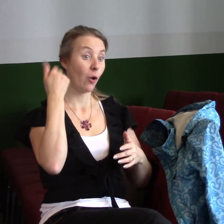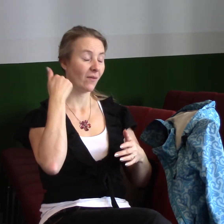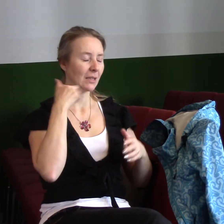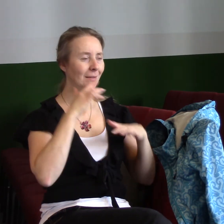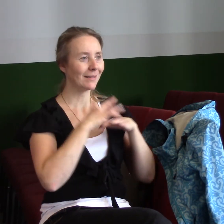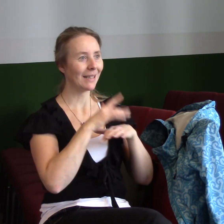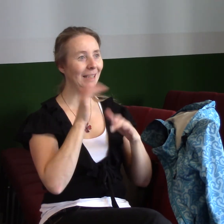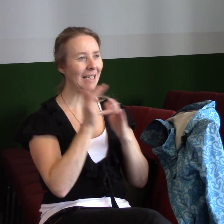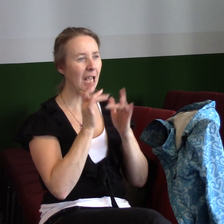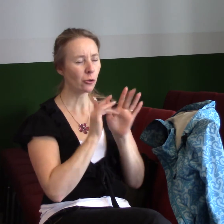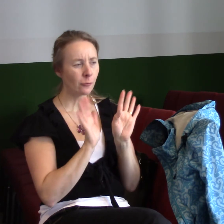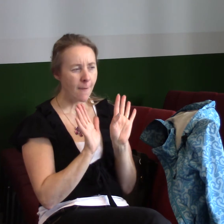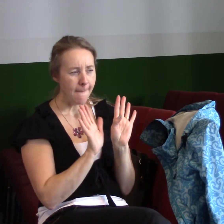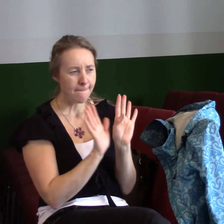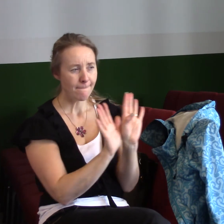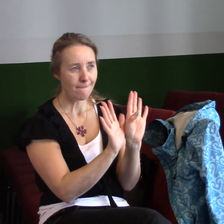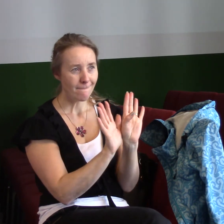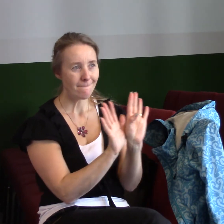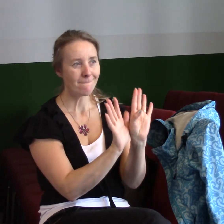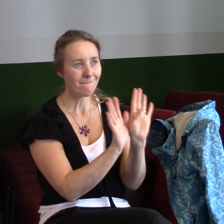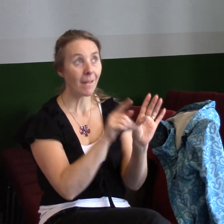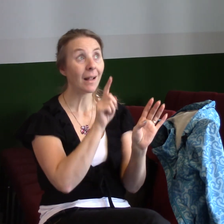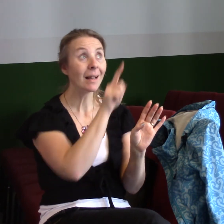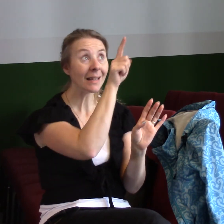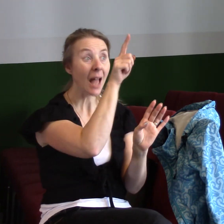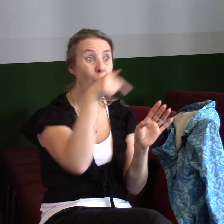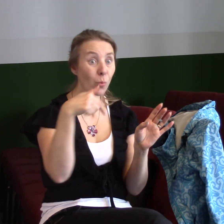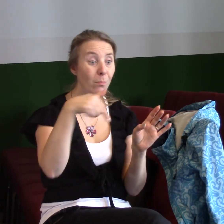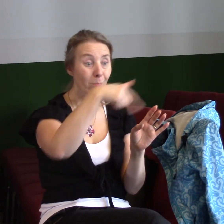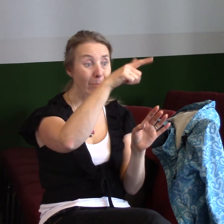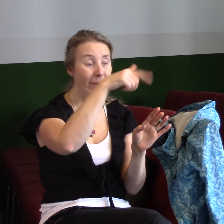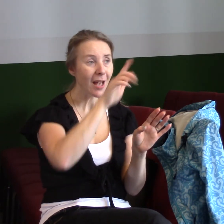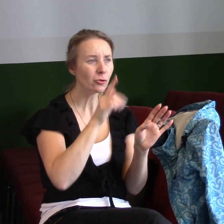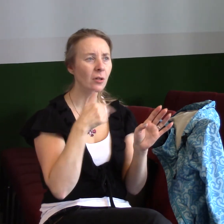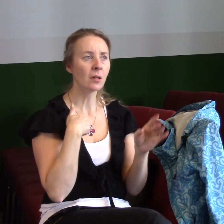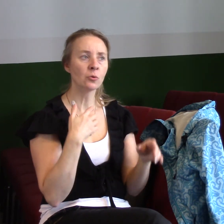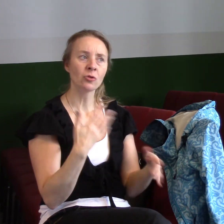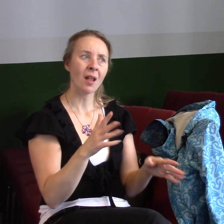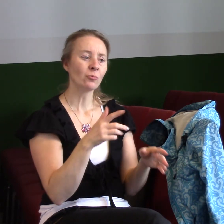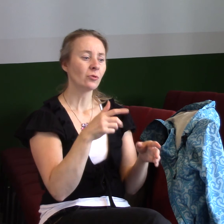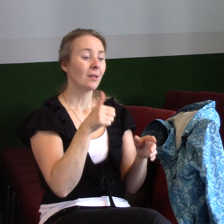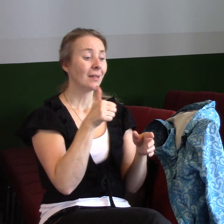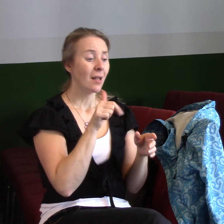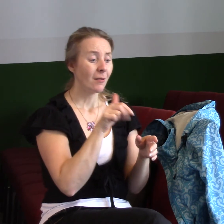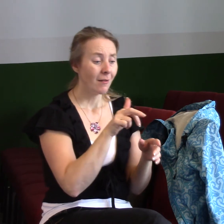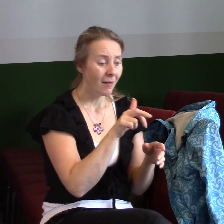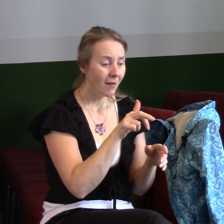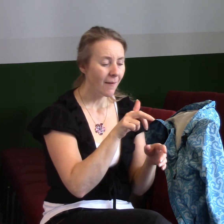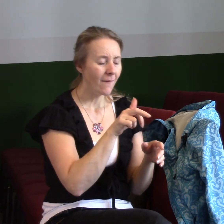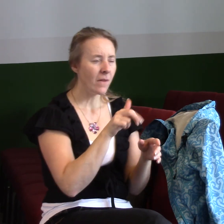a dělá všechno proto, abyste vylezli nahoru. Je to někdy úrputná cesta. Já vám nechci slibovat nějaké